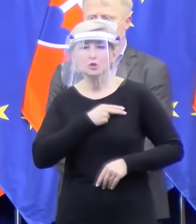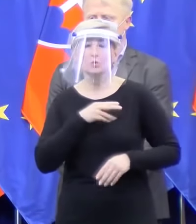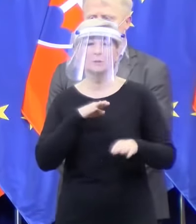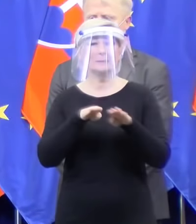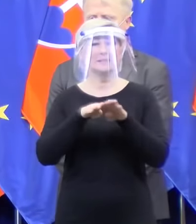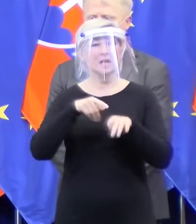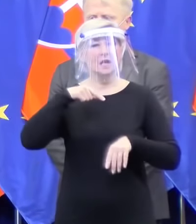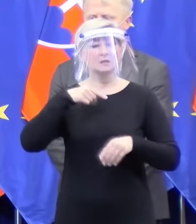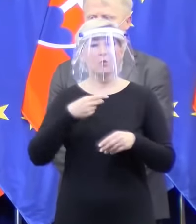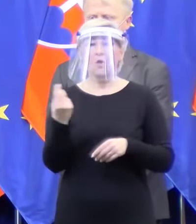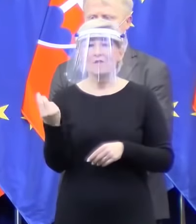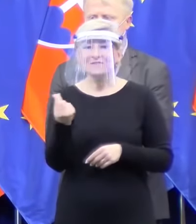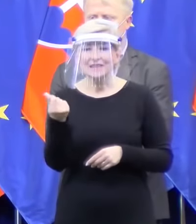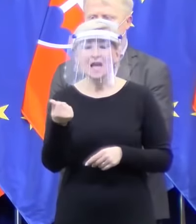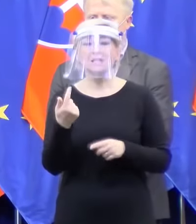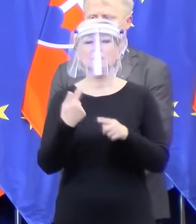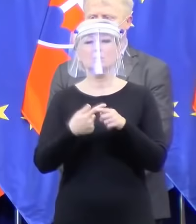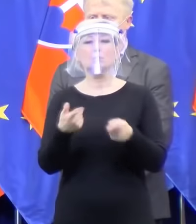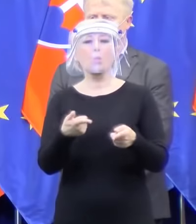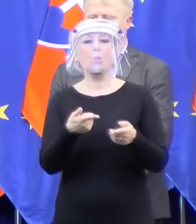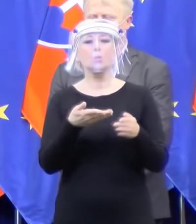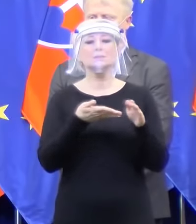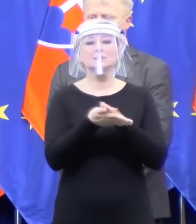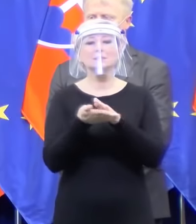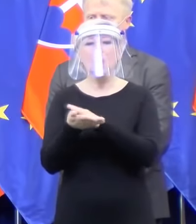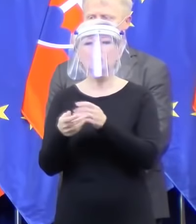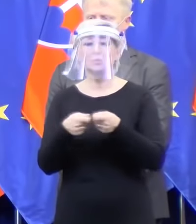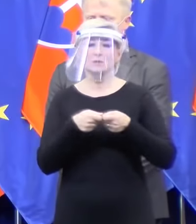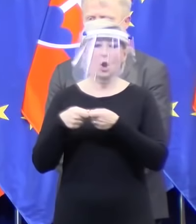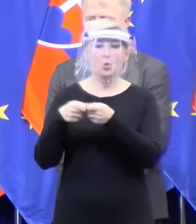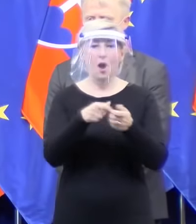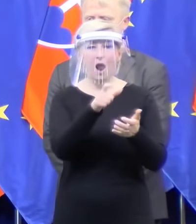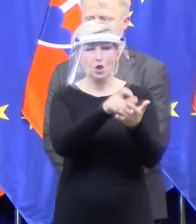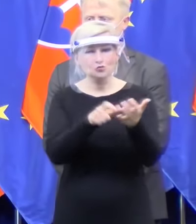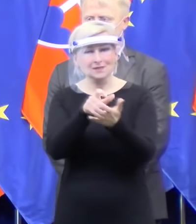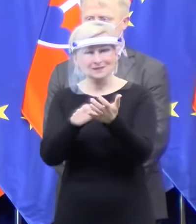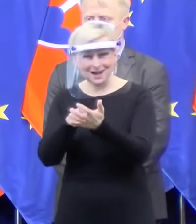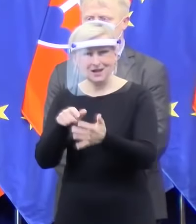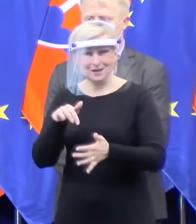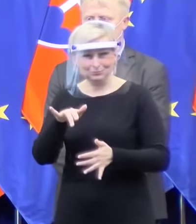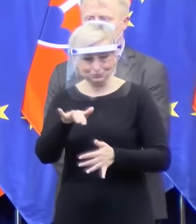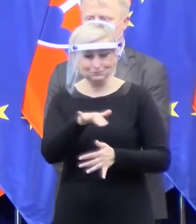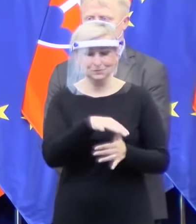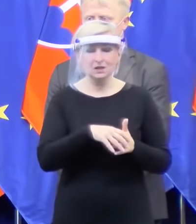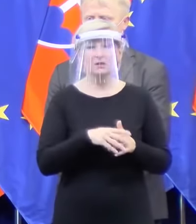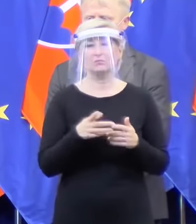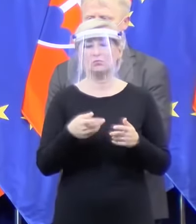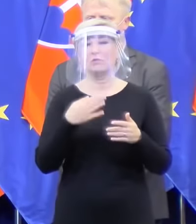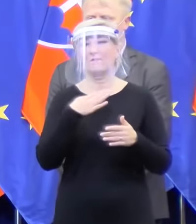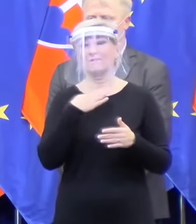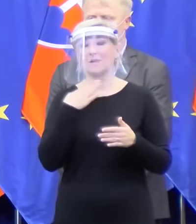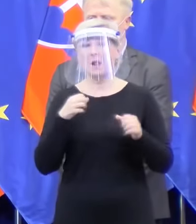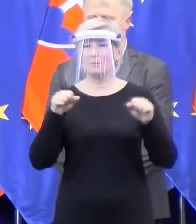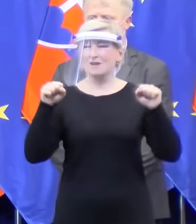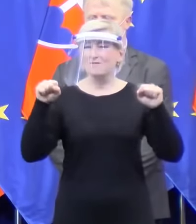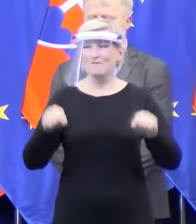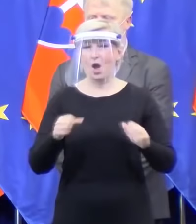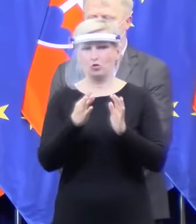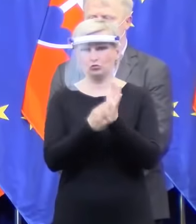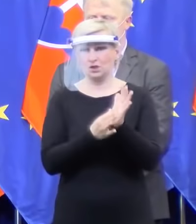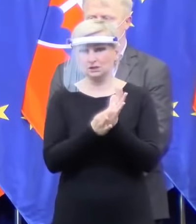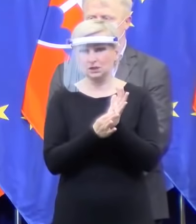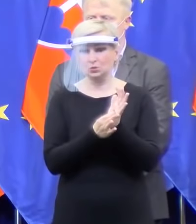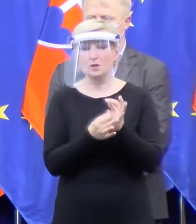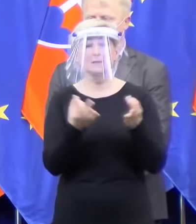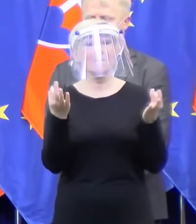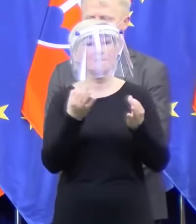v podstate aj zástupcov jednotlivých koaličných strán. Je to veľmi vážna situácia, lebo potrebujete naozaj najprv vedieť, čo si môžete dovoliť. Aká je